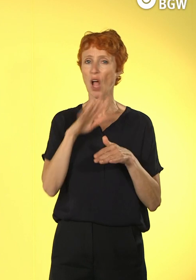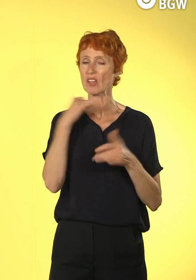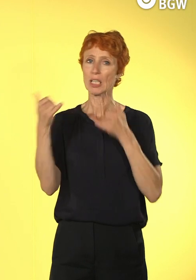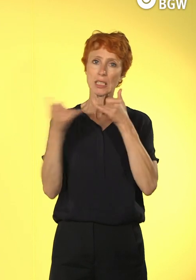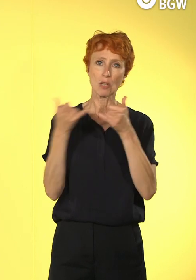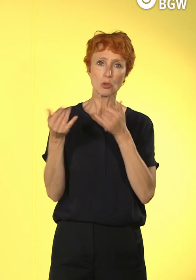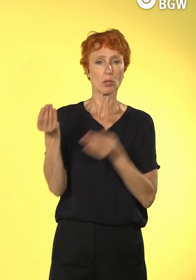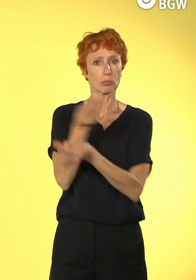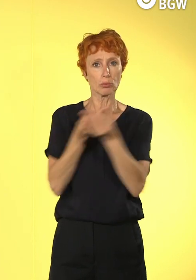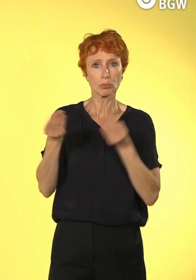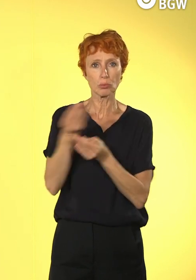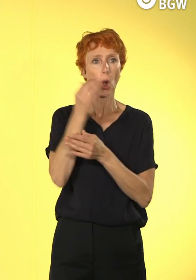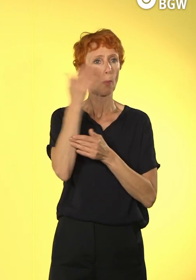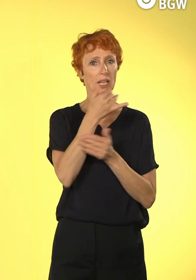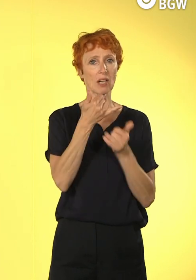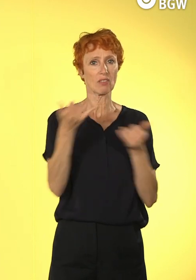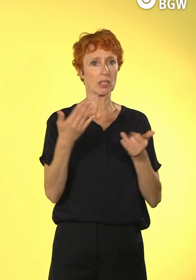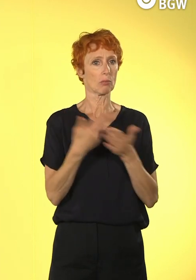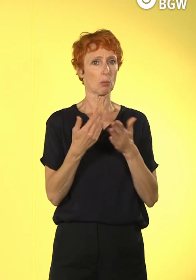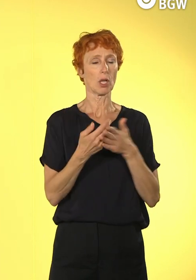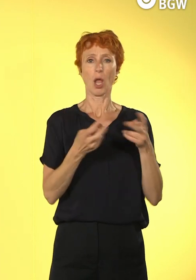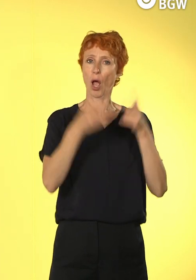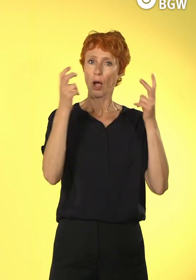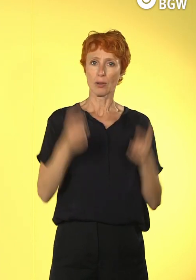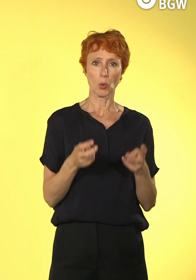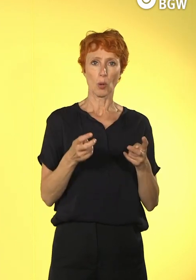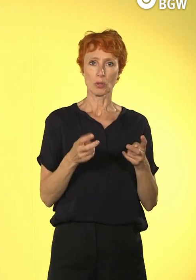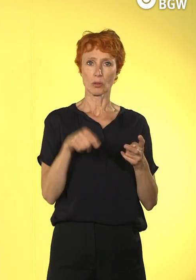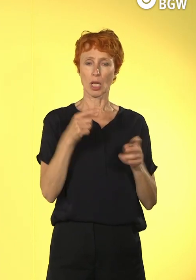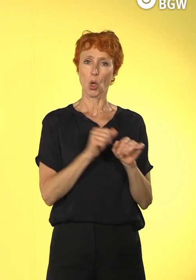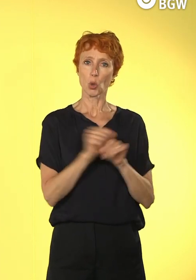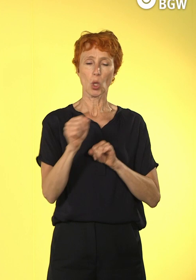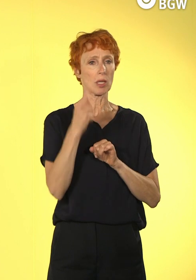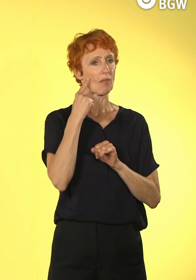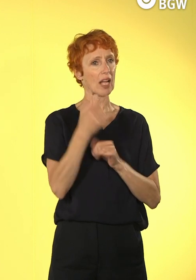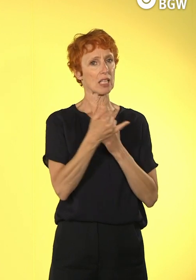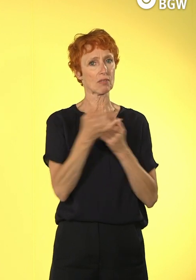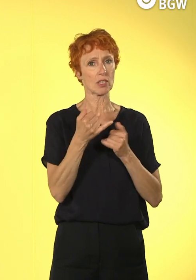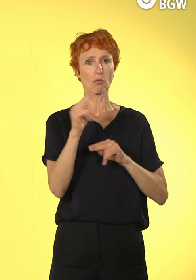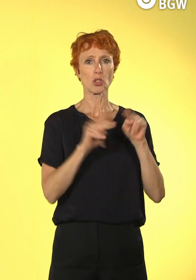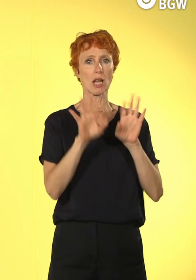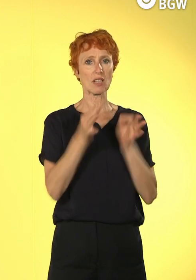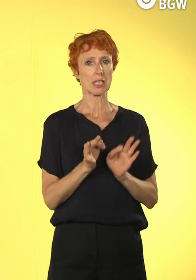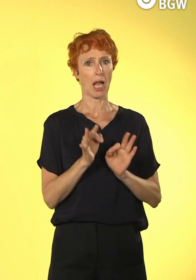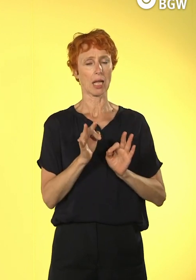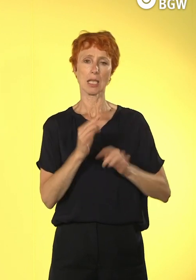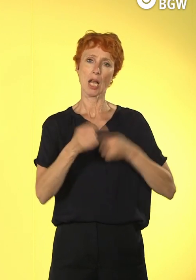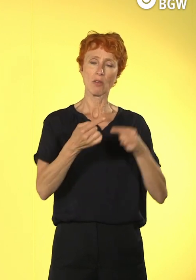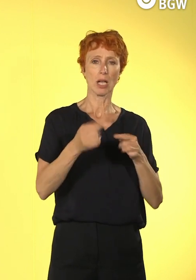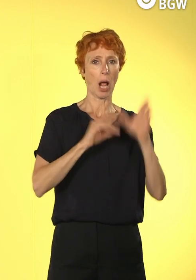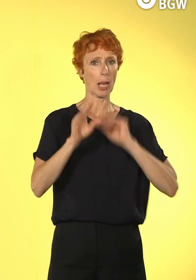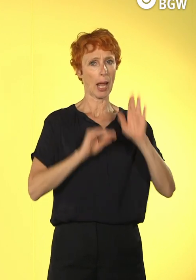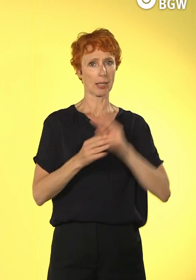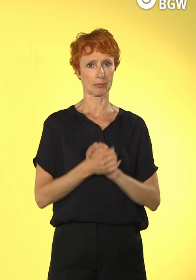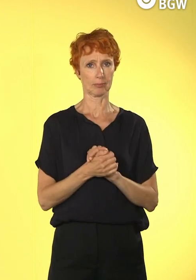auch im Home-Learning diese hauswirtschaftlichen Fähigkeiten entwickeln kann und ich habe sie dann gefragt, ja, warum